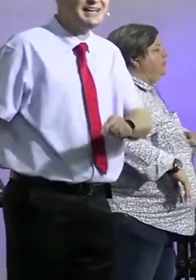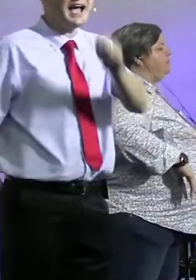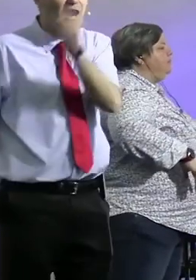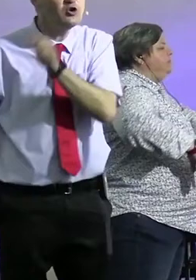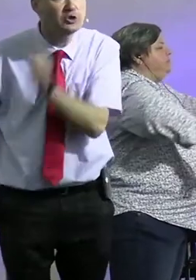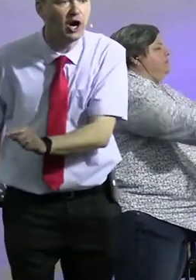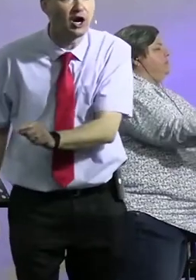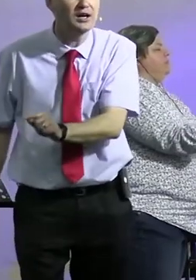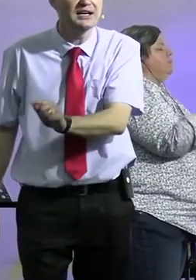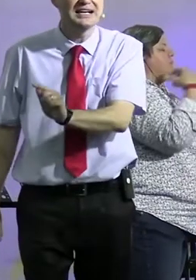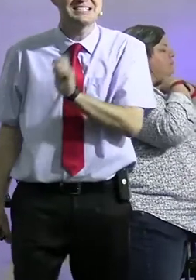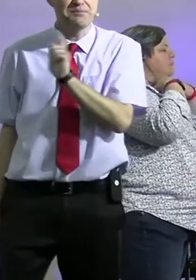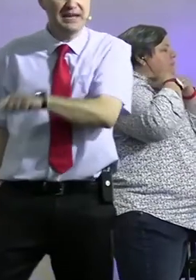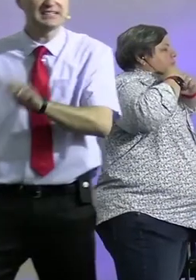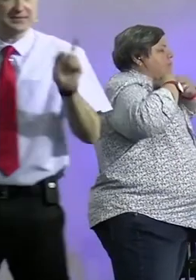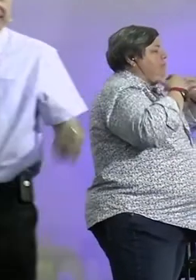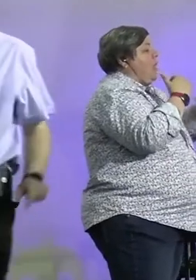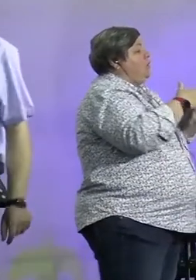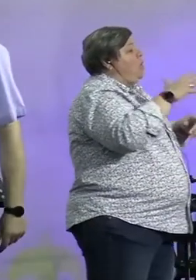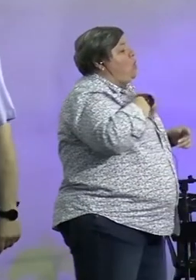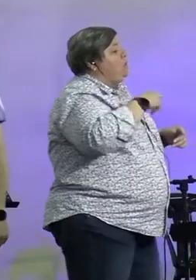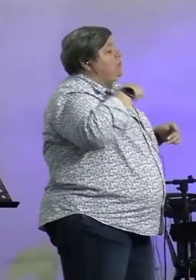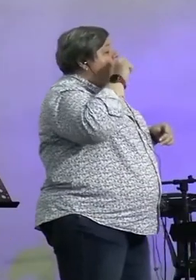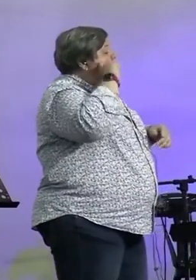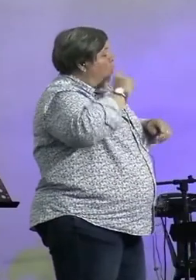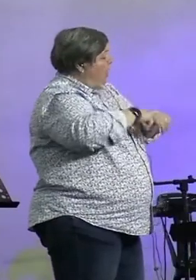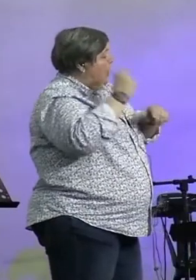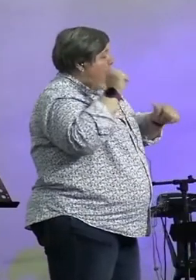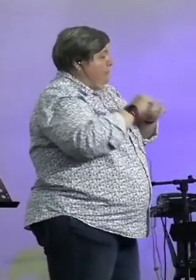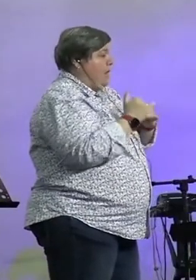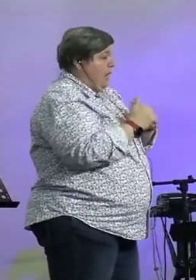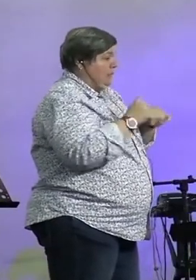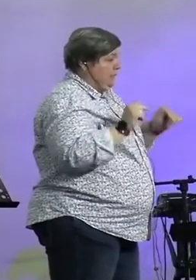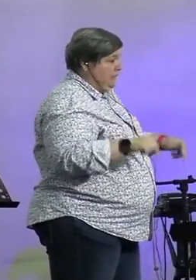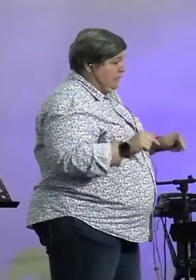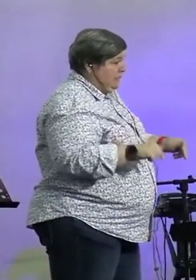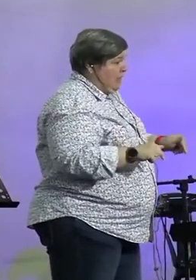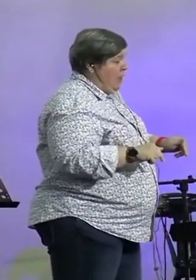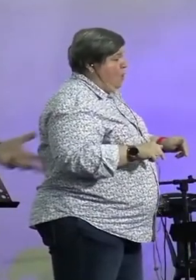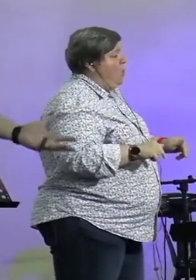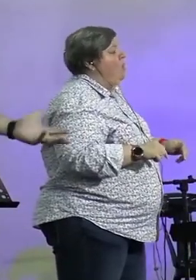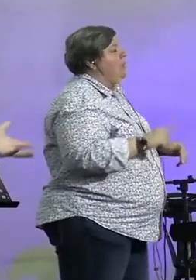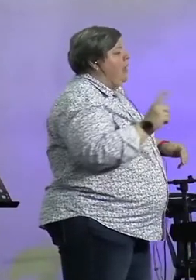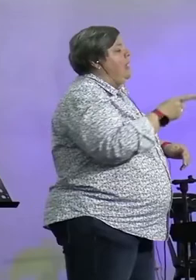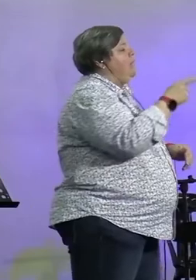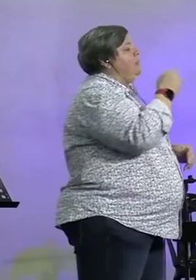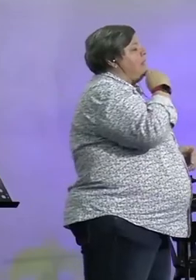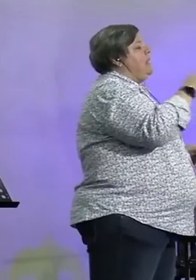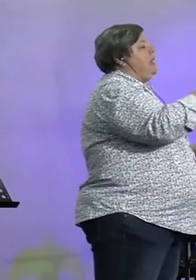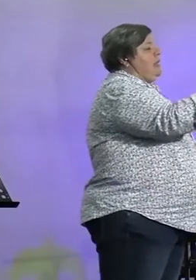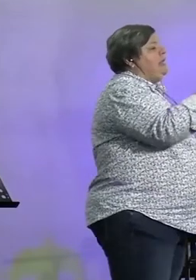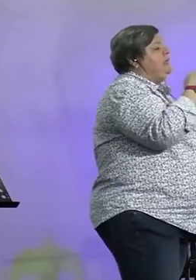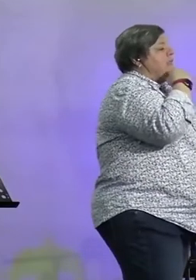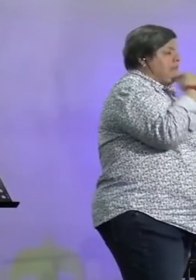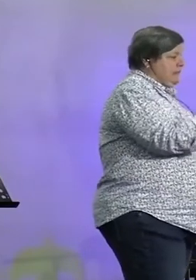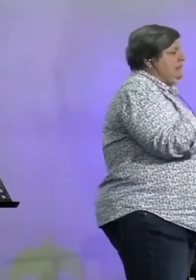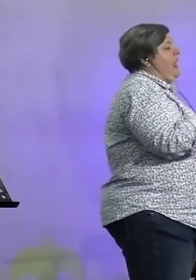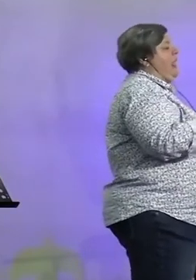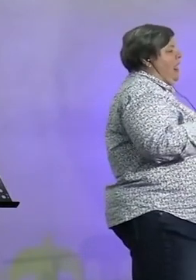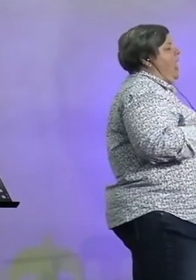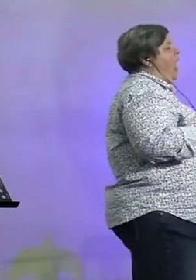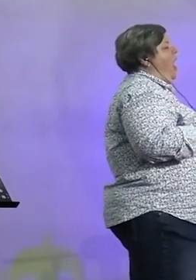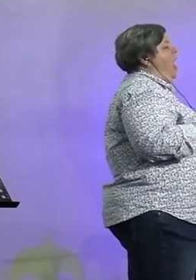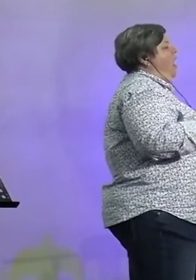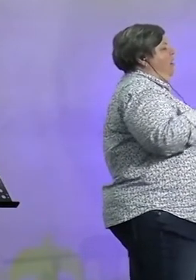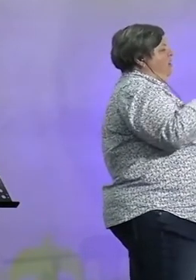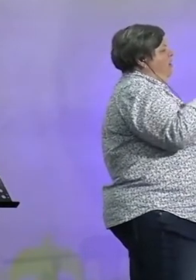sê, in die ouda, is het beter as wat het nou is, dan per definitie sê jy, die heren gaan niks verder doen nie. Per definitie